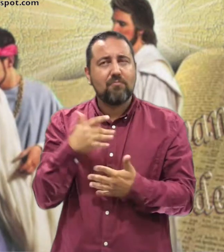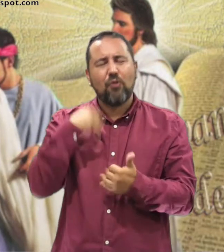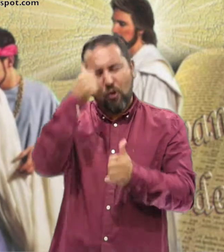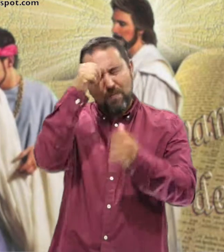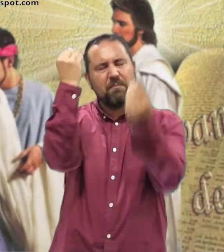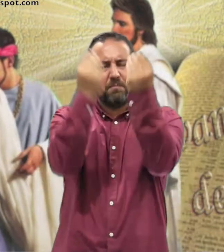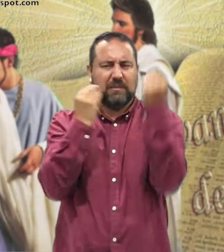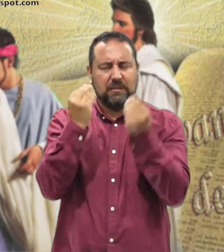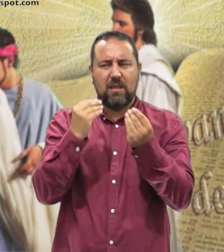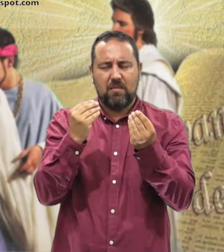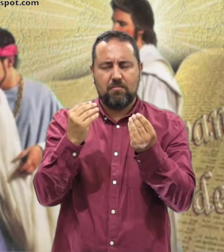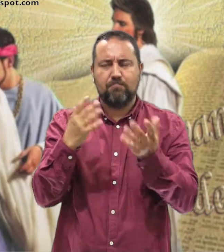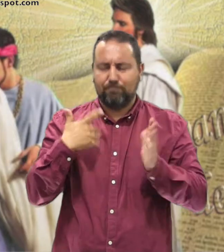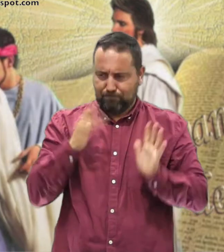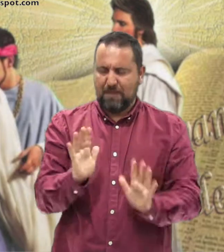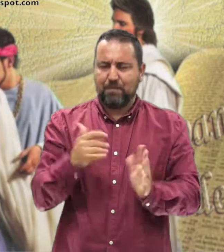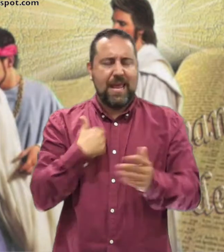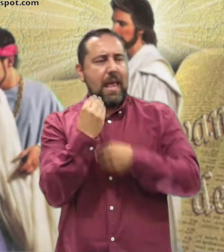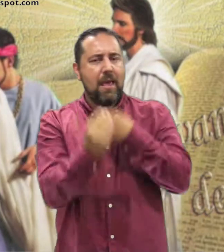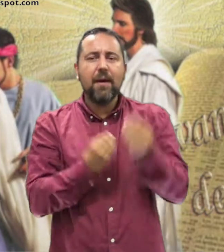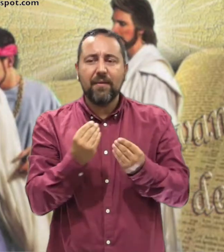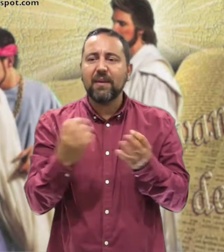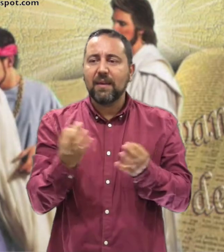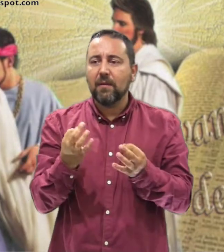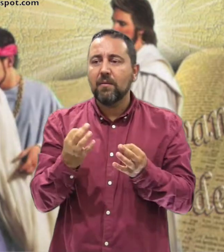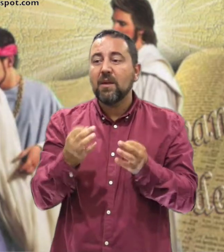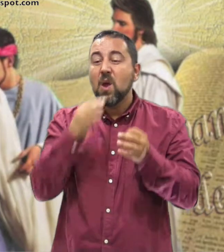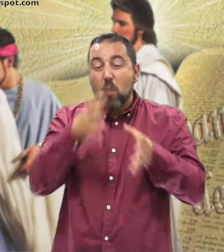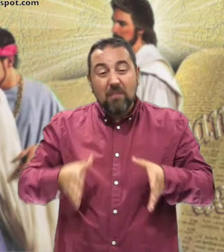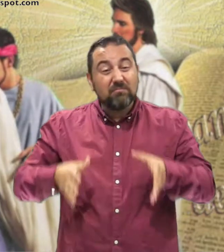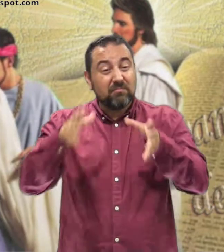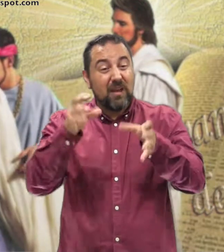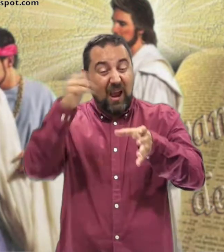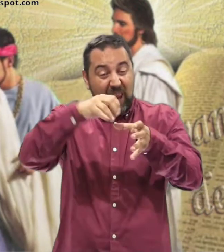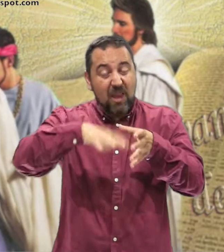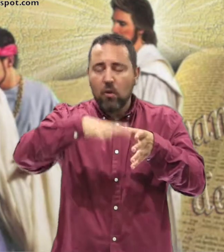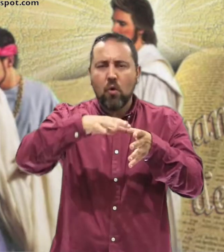Y se dijo Haré lo siguiente Derribaré los graneros